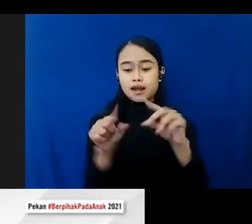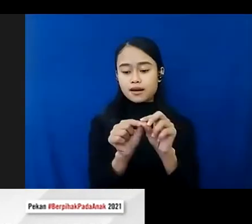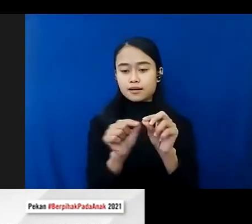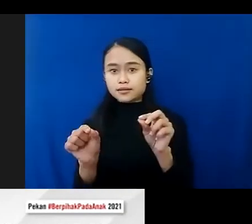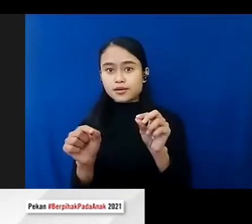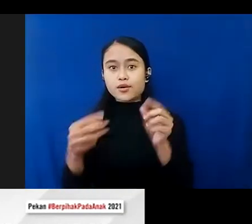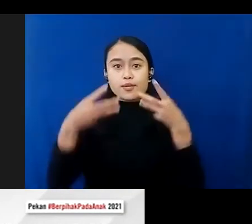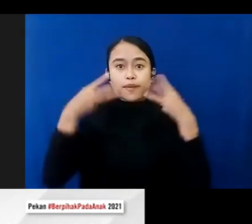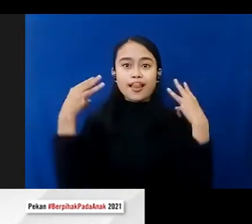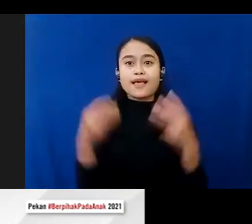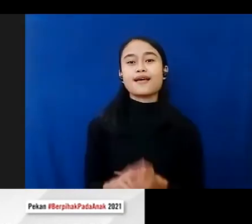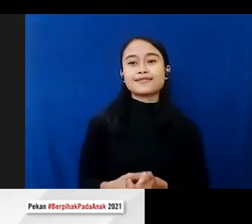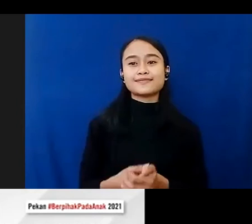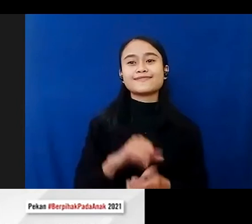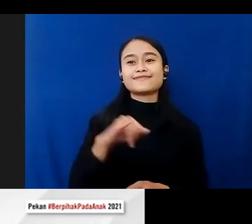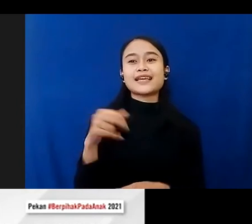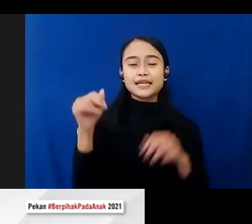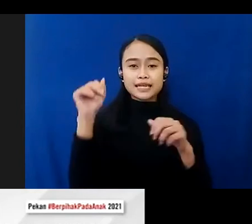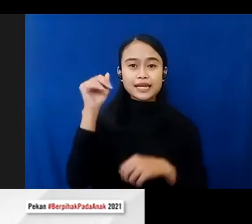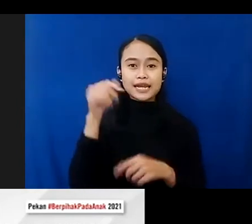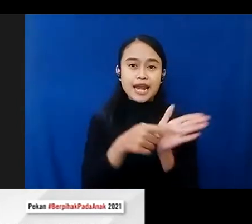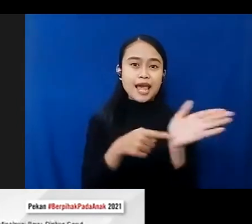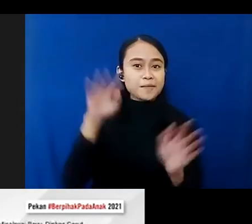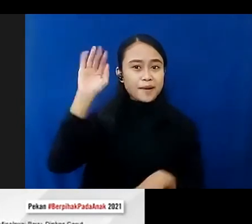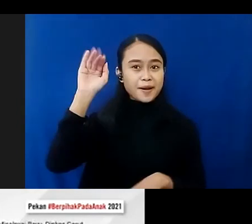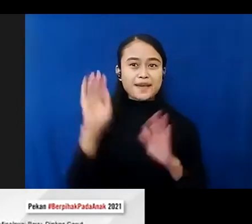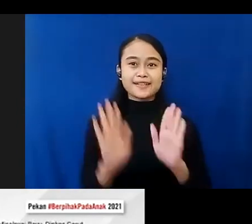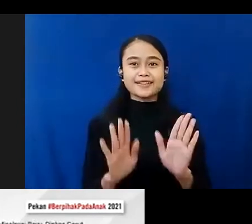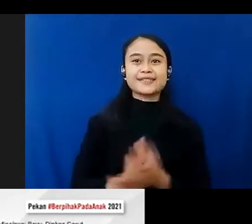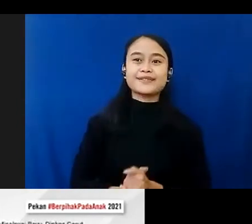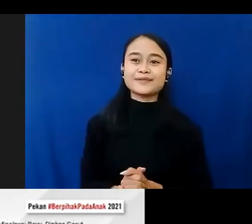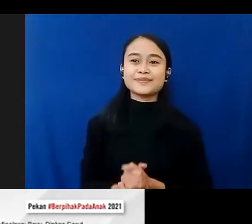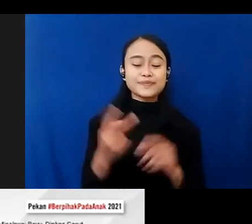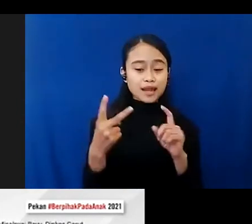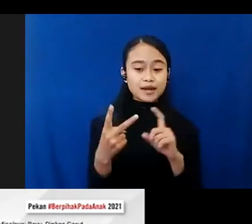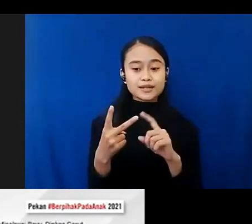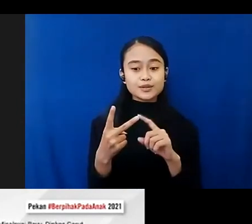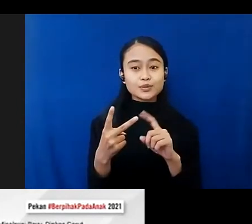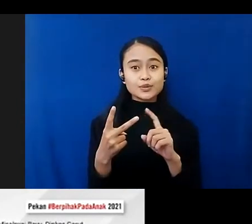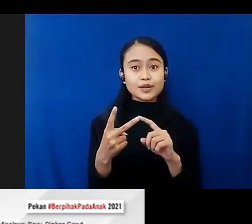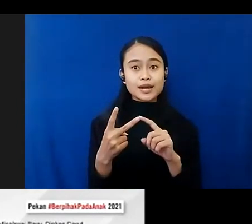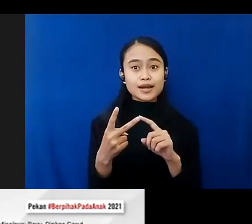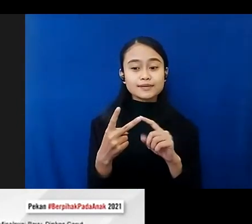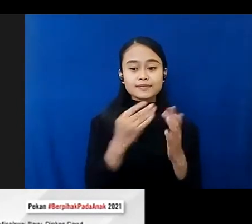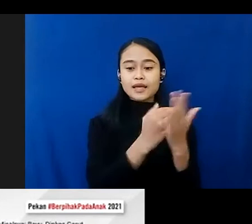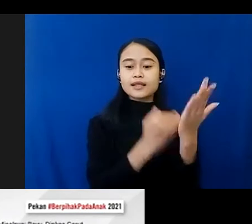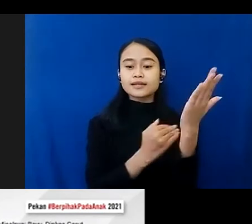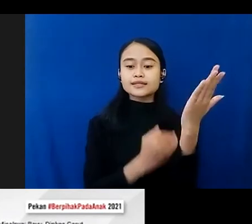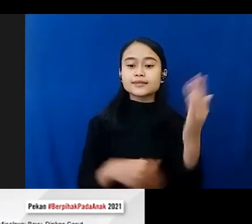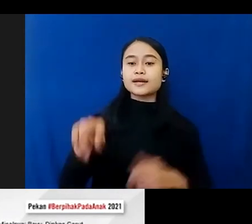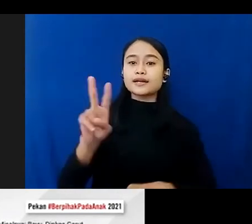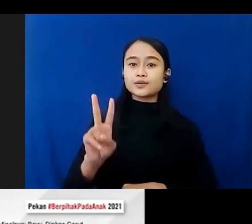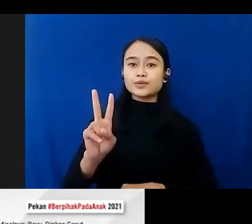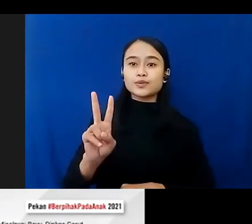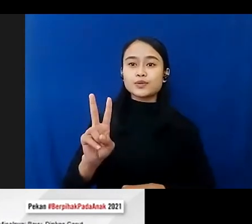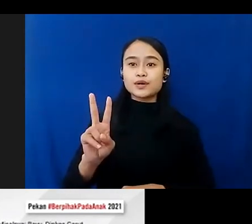cukup nama panggilan saja ya untuk anak ini. Nah, kedua, untuk tata tertib yang kedua, pastikan audio